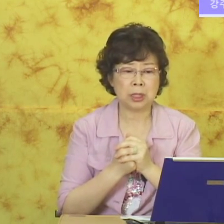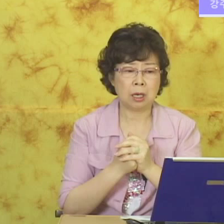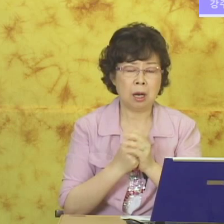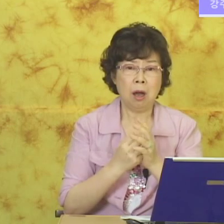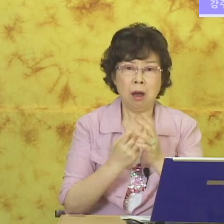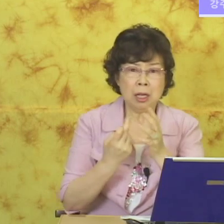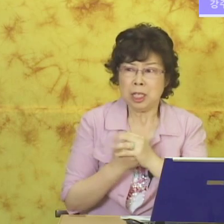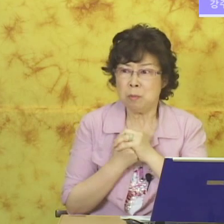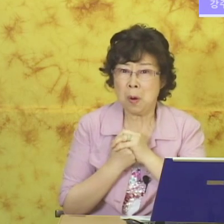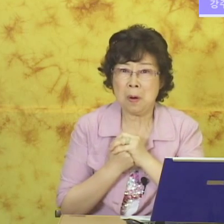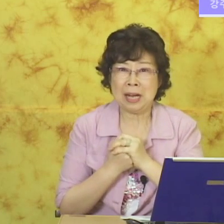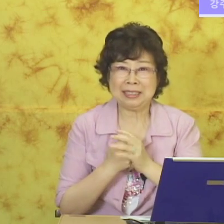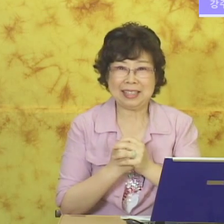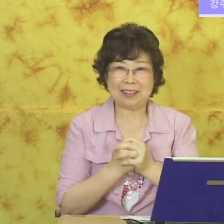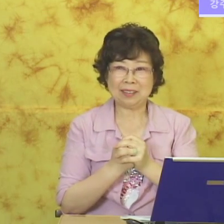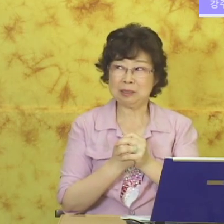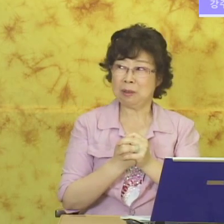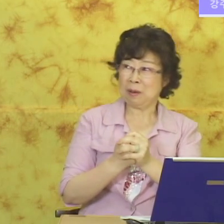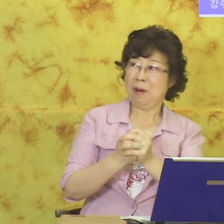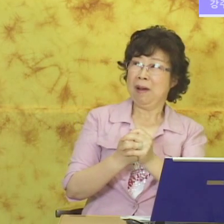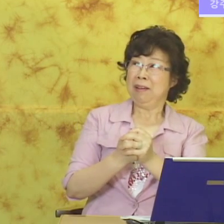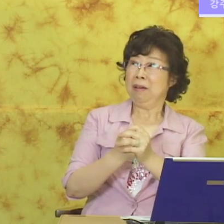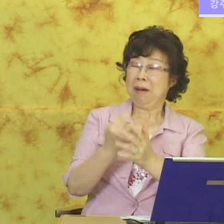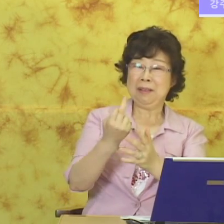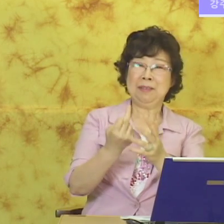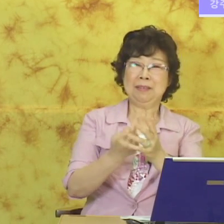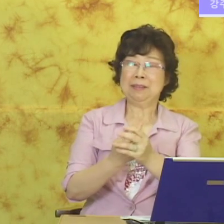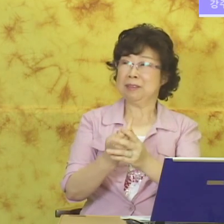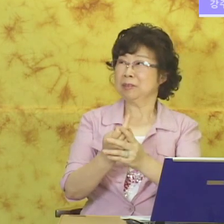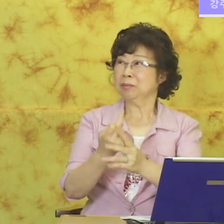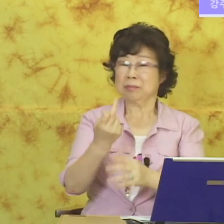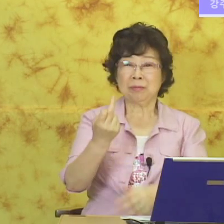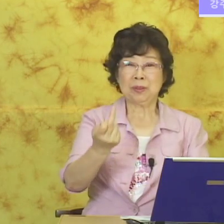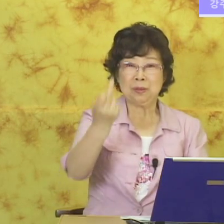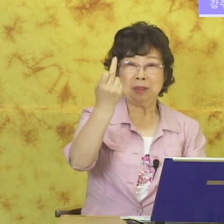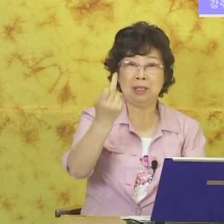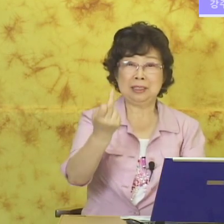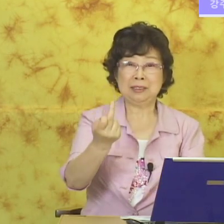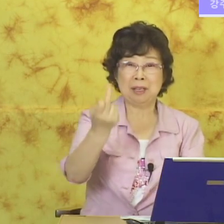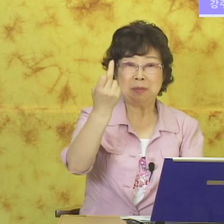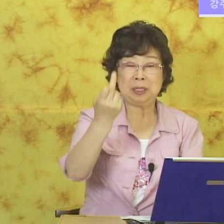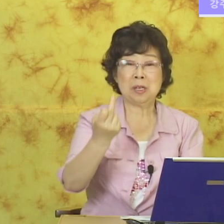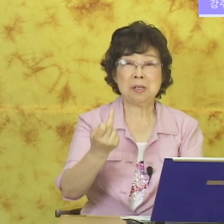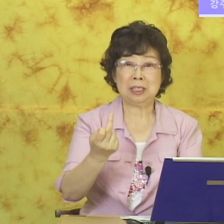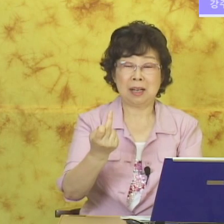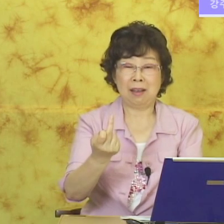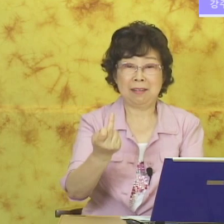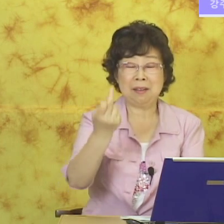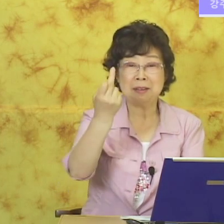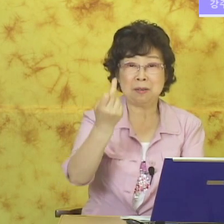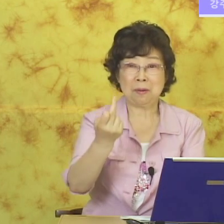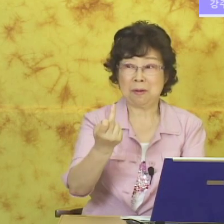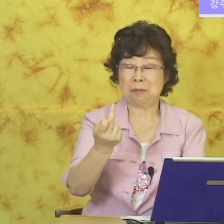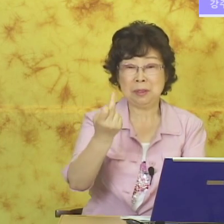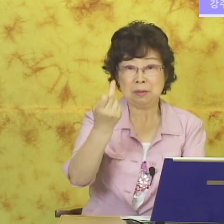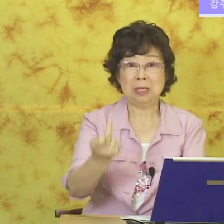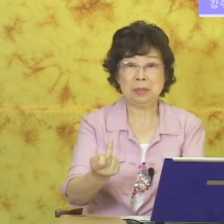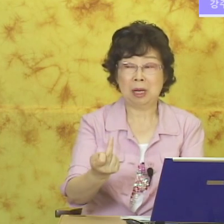이니까 이모 하는 거예요. 그래서 내가 야 이거 우리나라에서 이렇게 하면 형이다. 형이고 밑으로 내리면